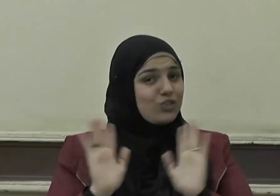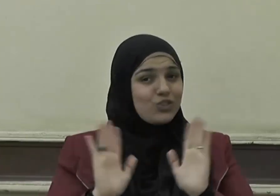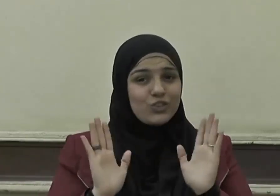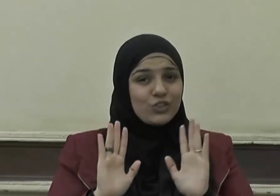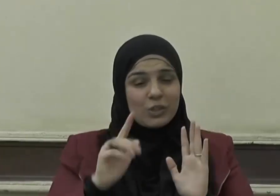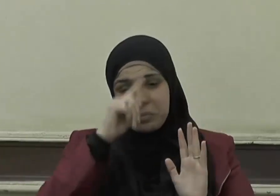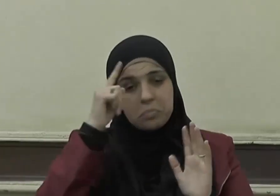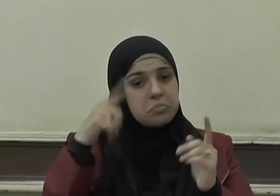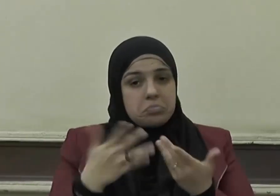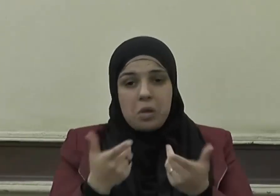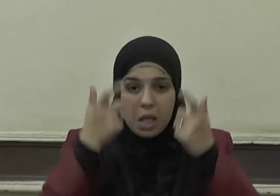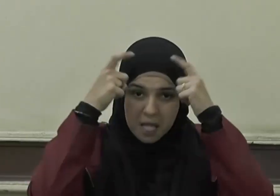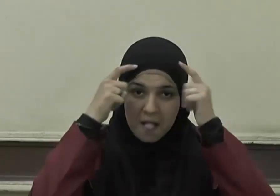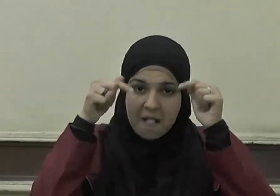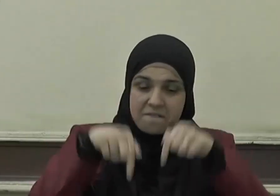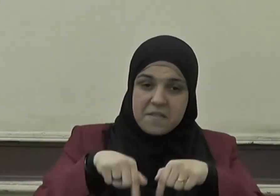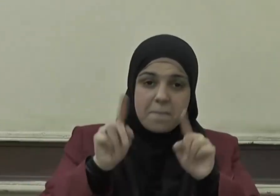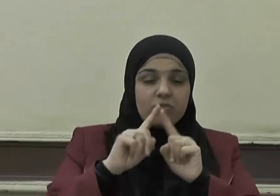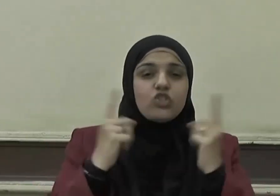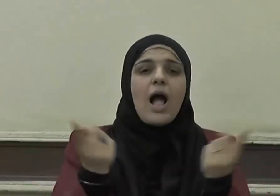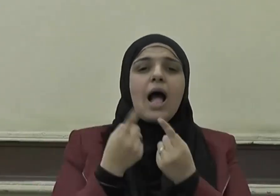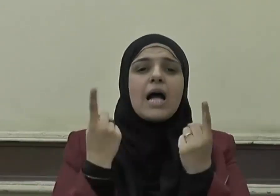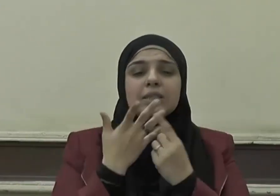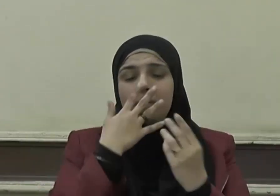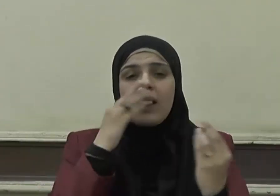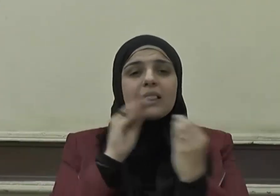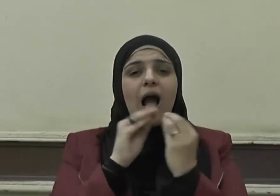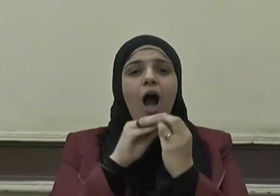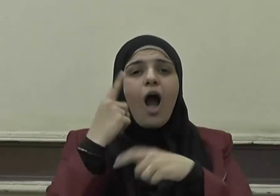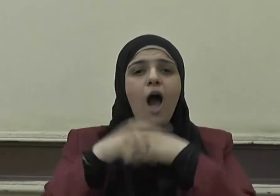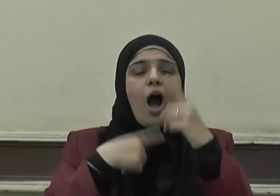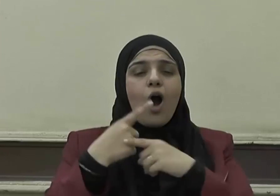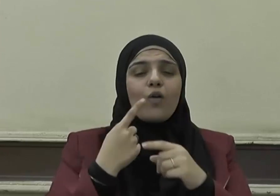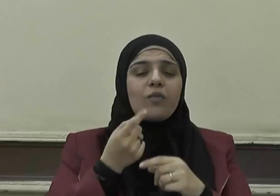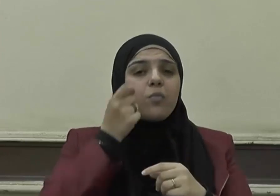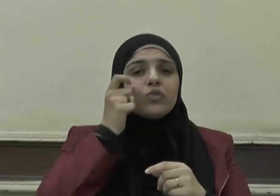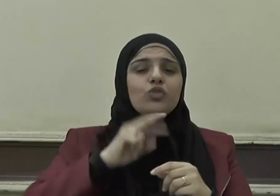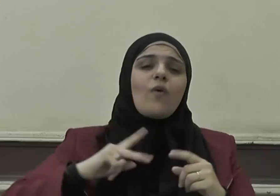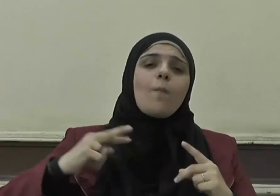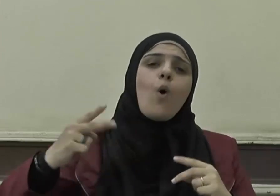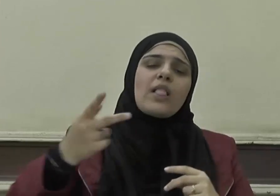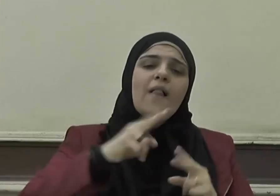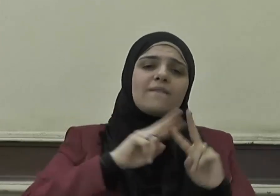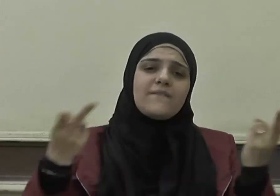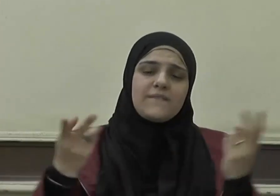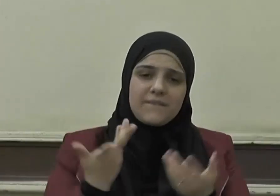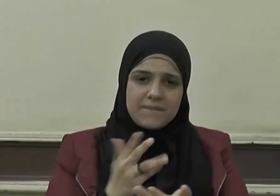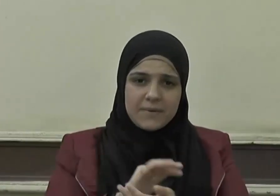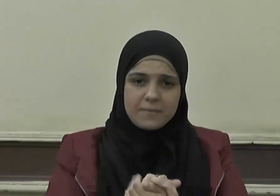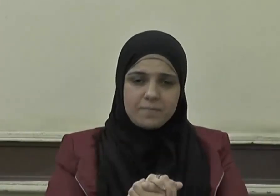غضادة في ذلك لأن العرف والذوق لا ينكران ذلك